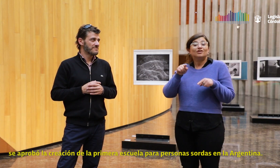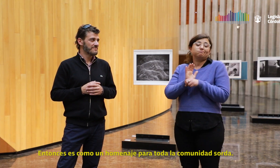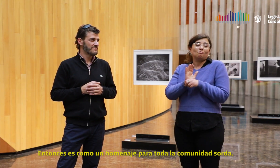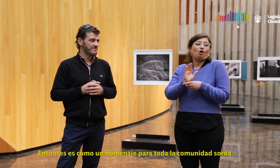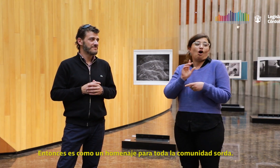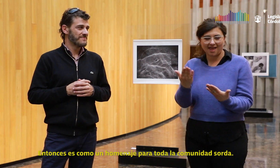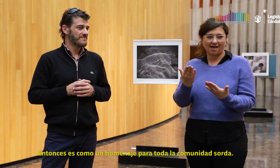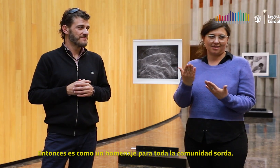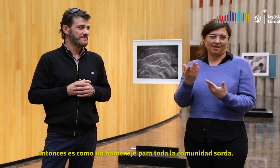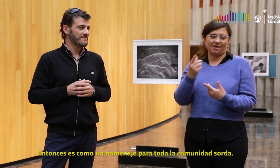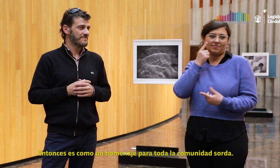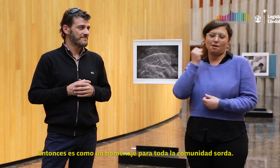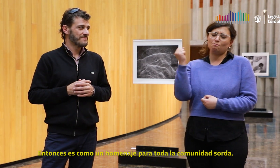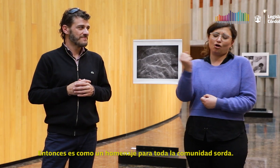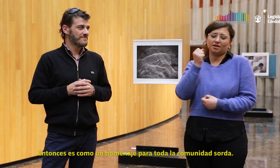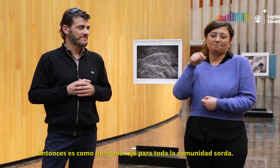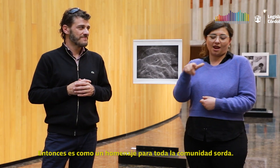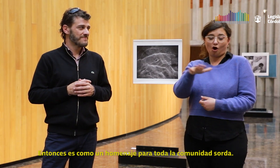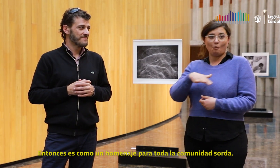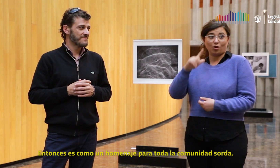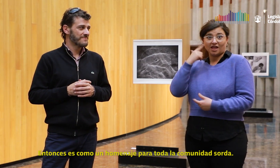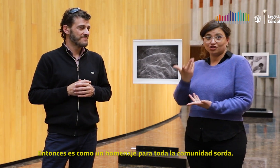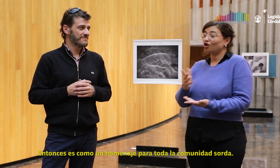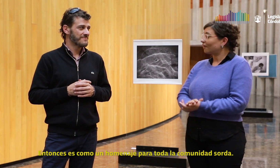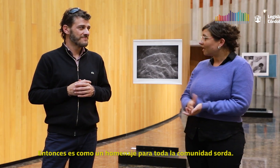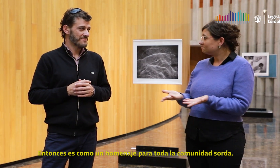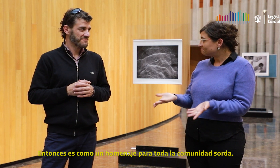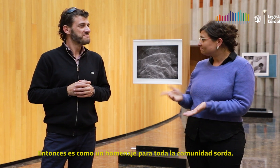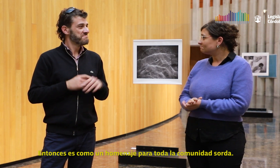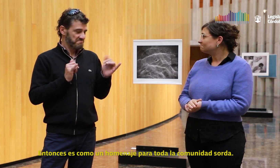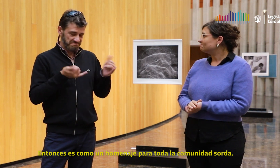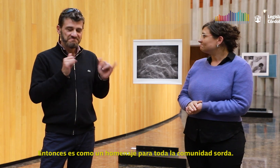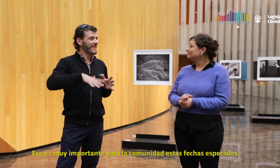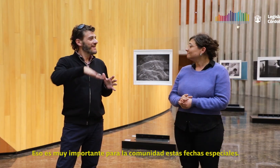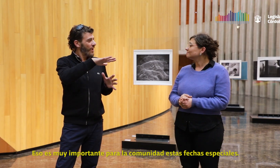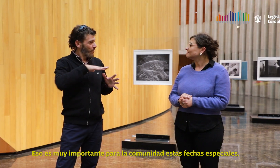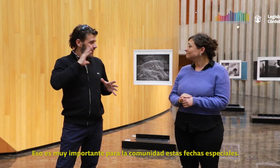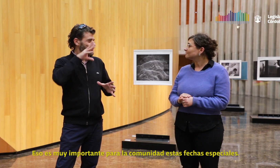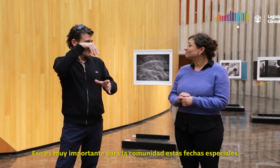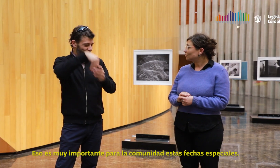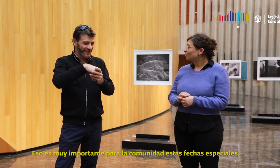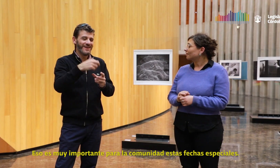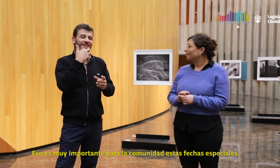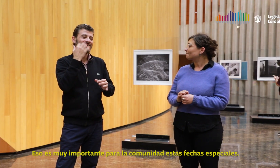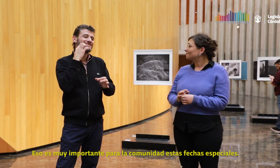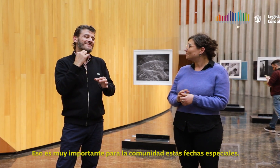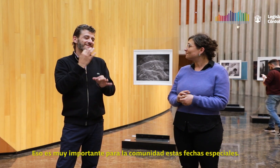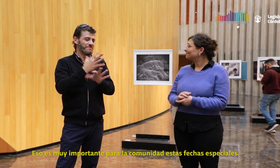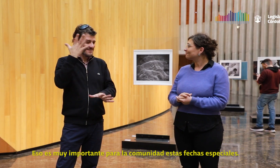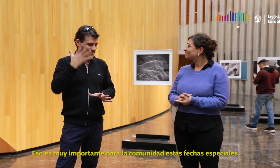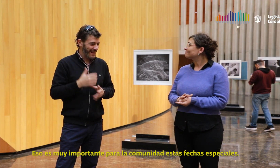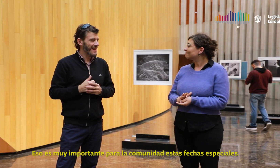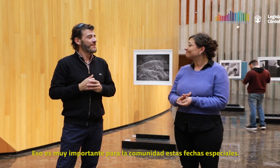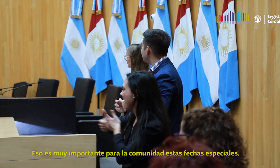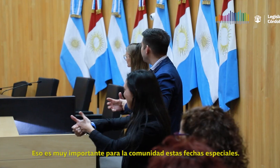Argentina. Entonces es como un homenaje hoy en día para toda la comunidad sorda. Y eso es muy importante para la comunidad,